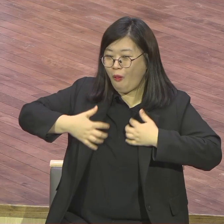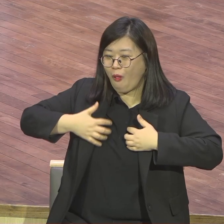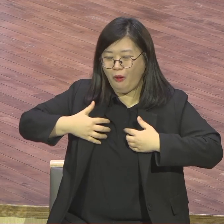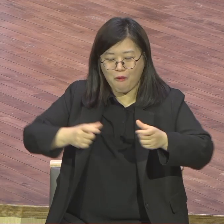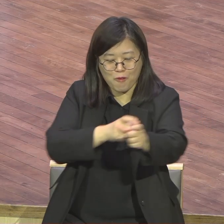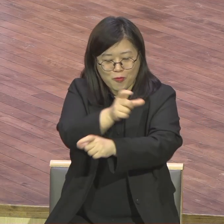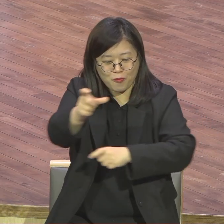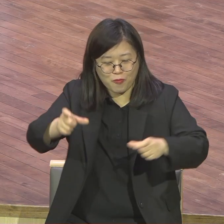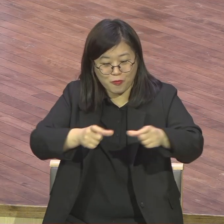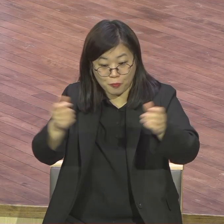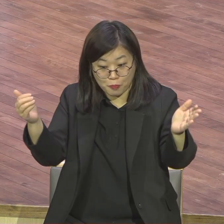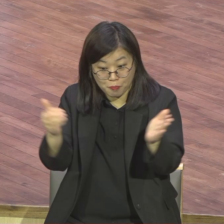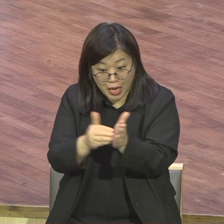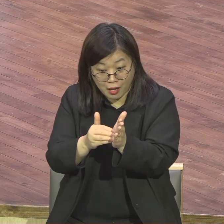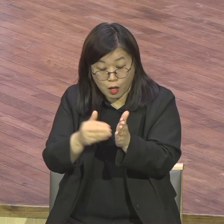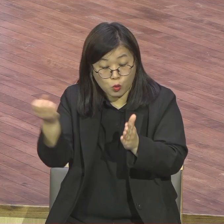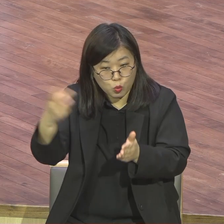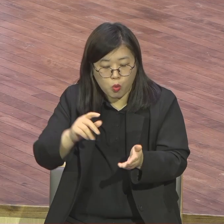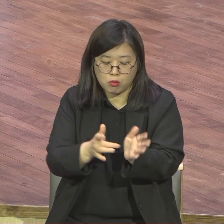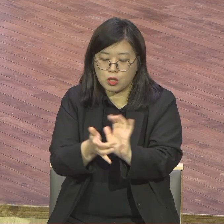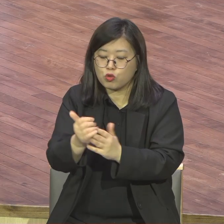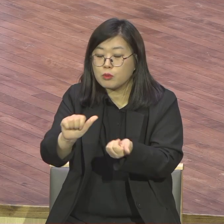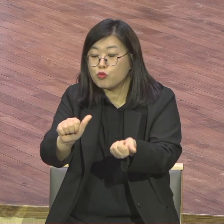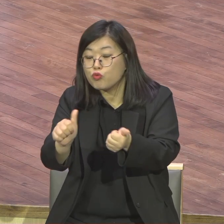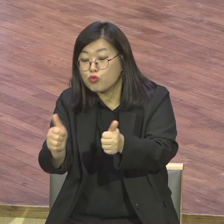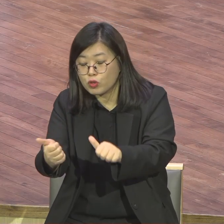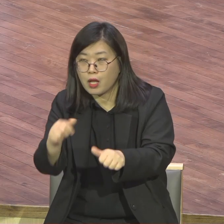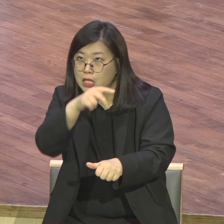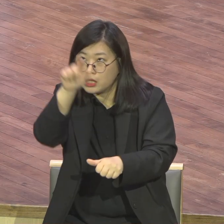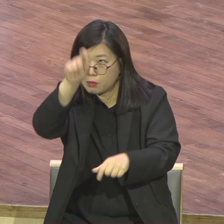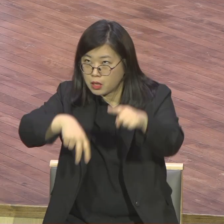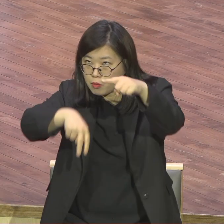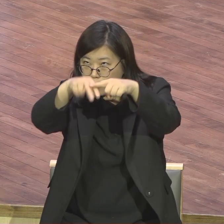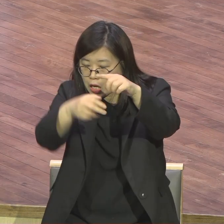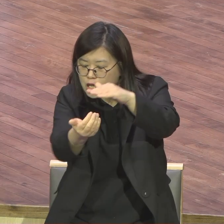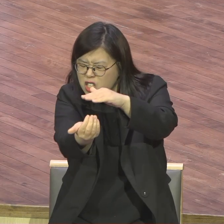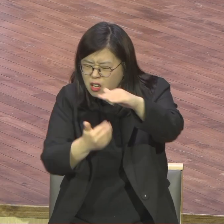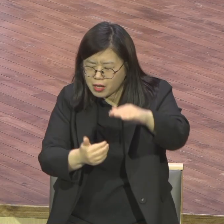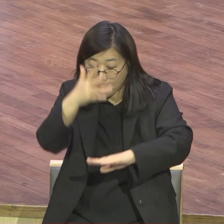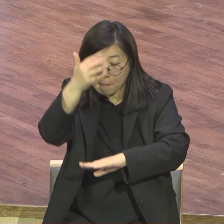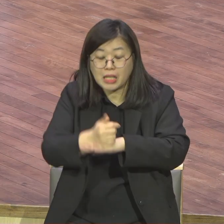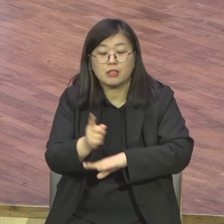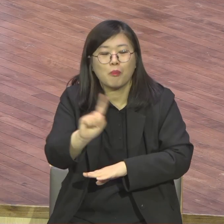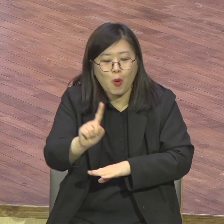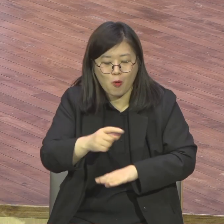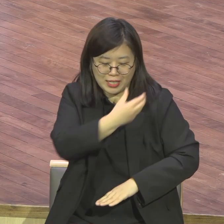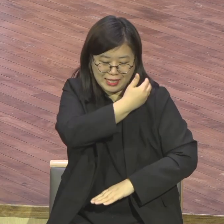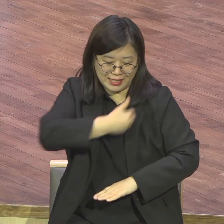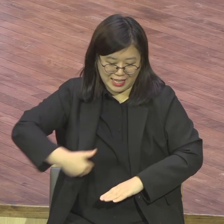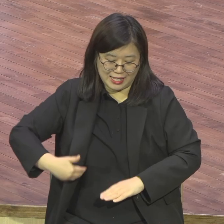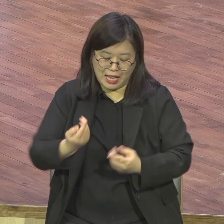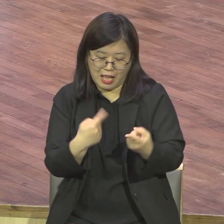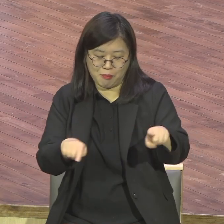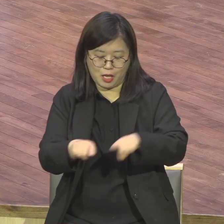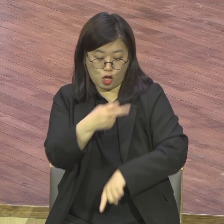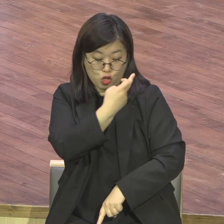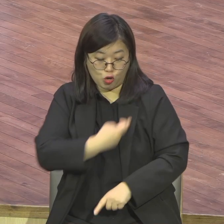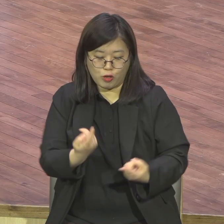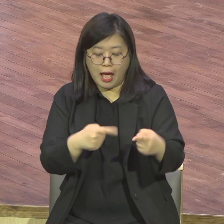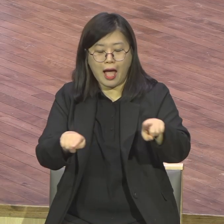그래서요. 이게 여러분들 딱 보면 이제 즐기는 사람들은요. 늘 즐거워요. 즐겁게 만들어요. 분위기를.